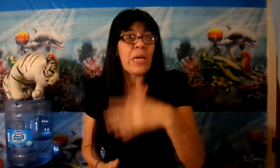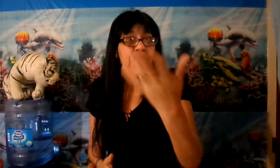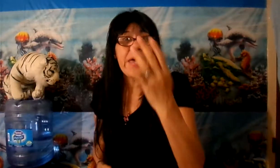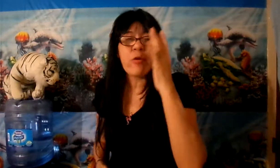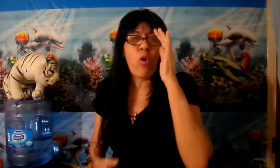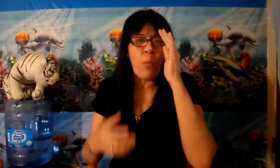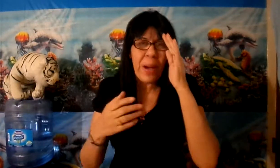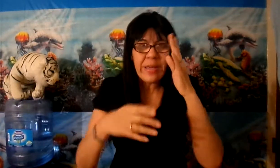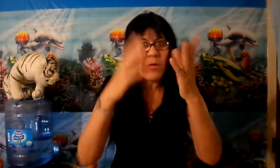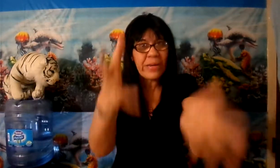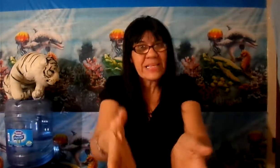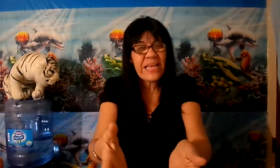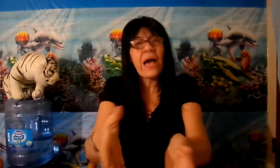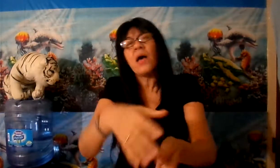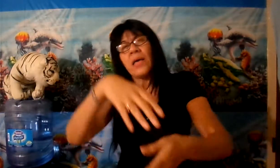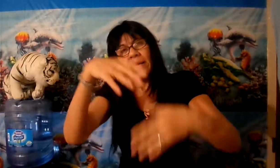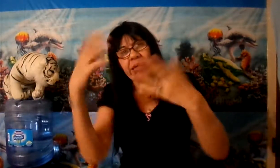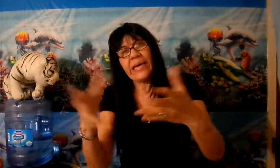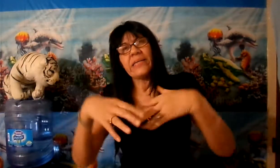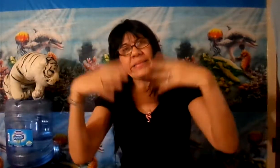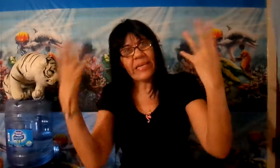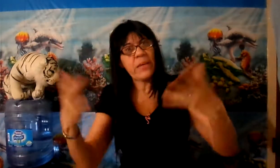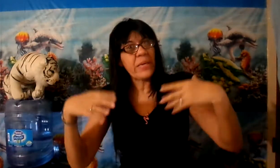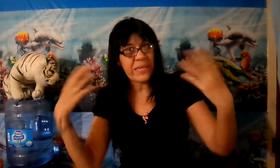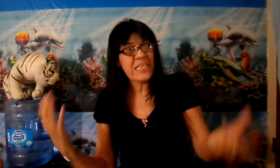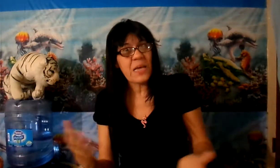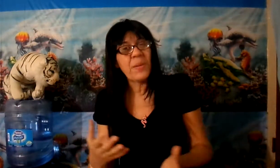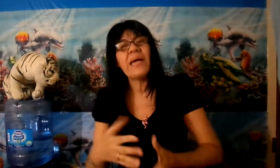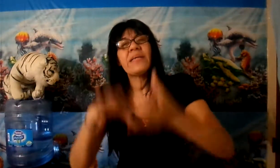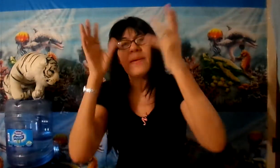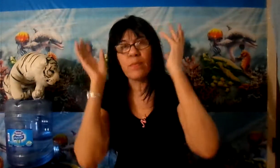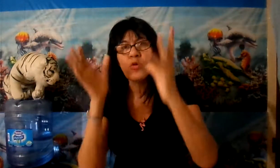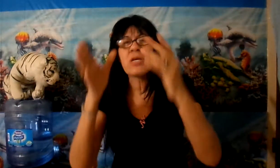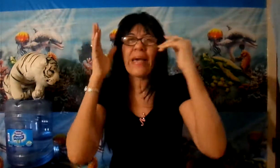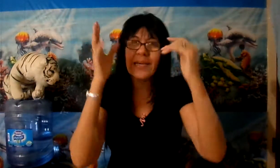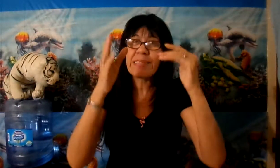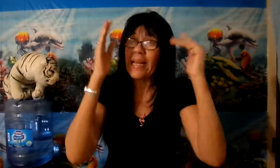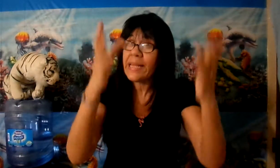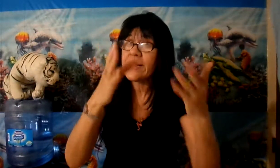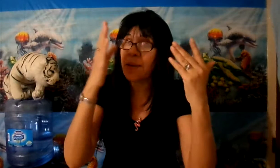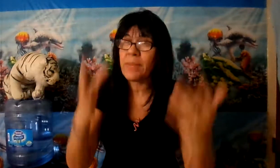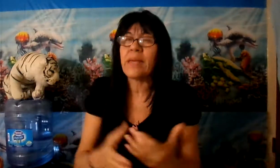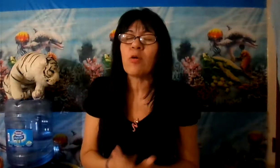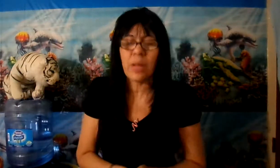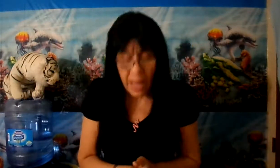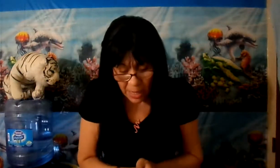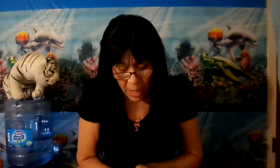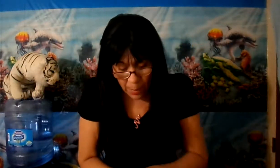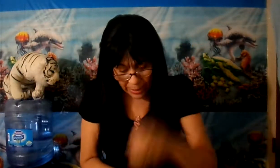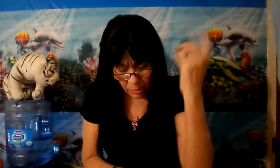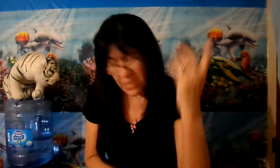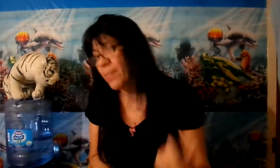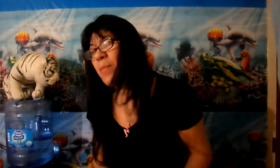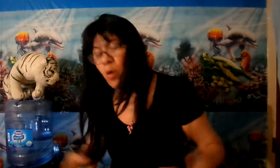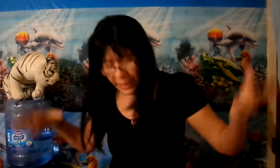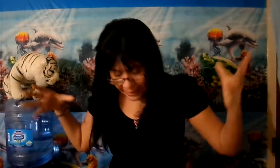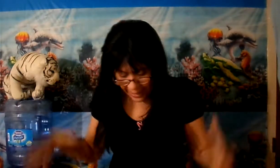México es un país, aunque sea, que tiene belleza, ¿verdad? Y hay mucha gente linda en México, ¿verdad? Pero sabemos que